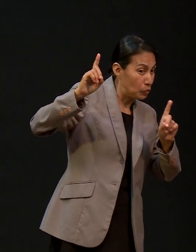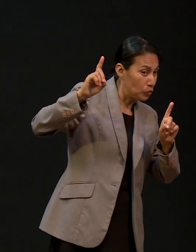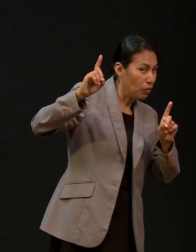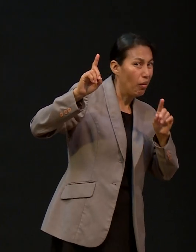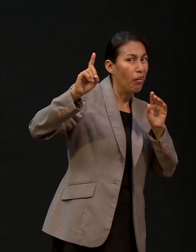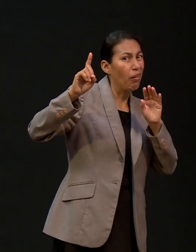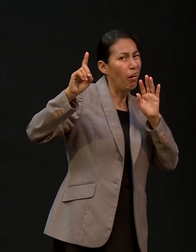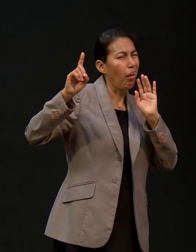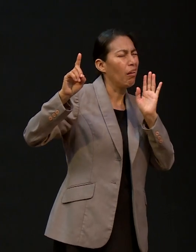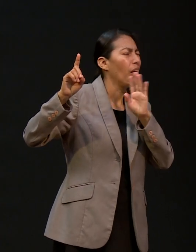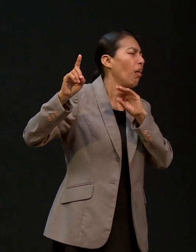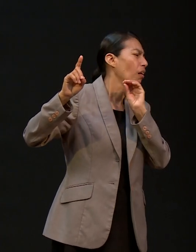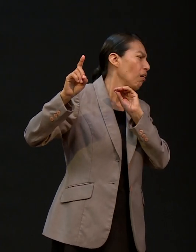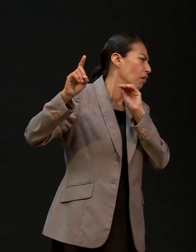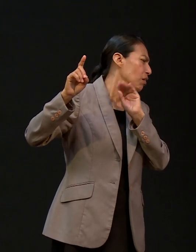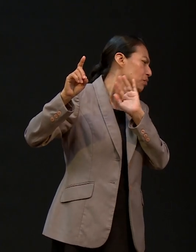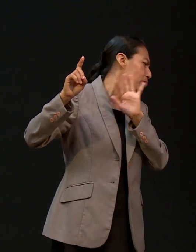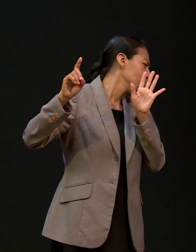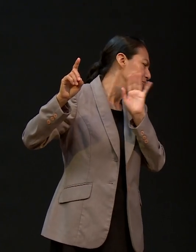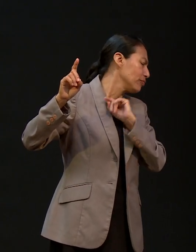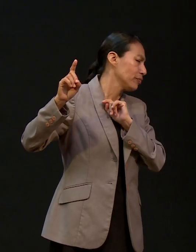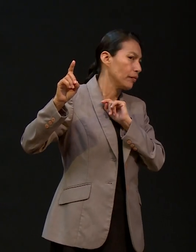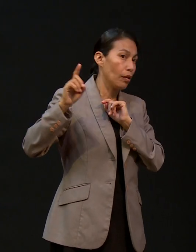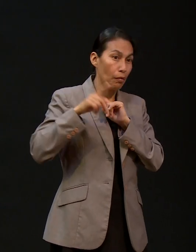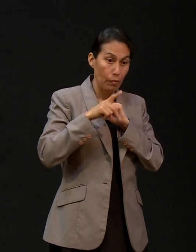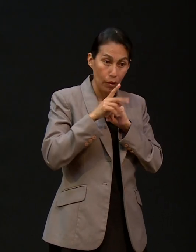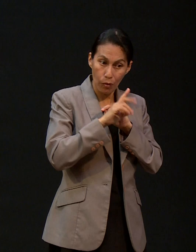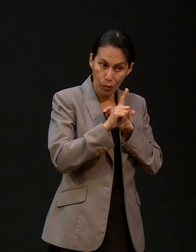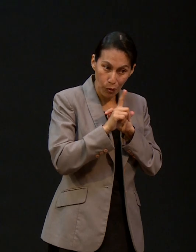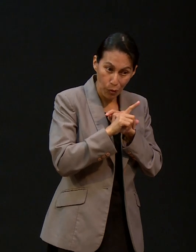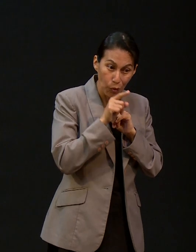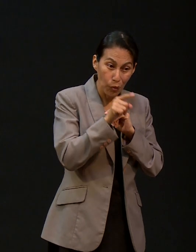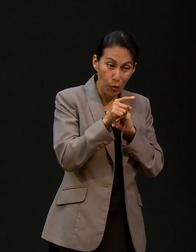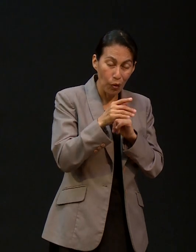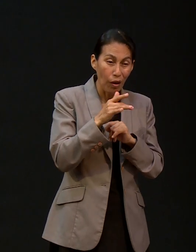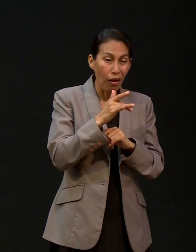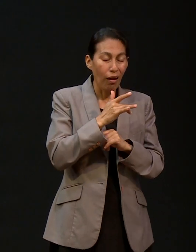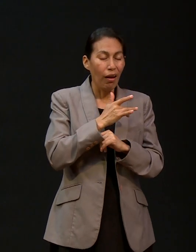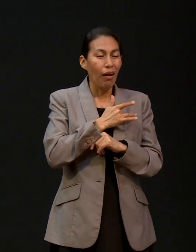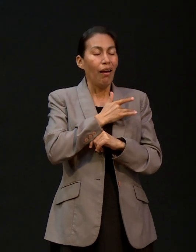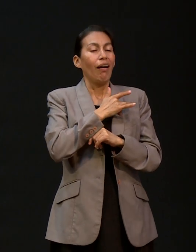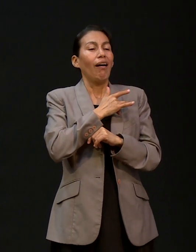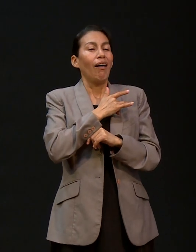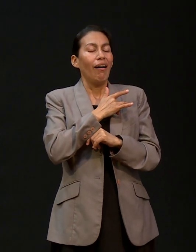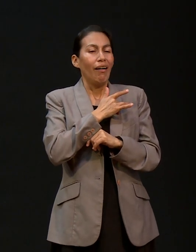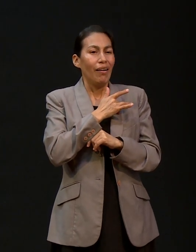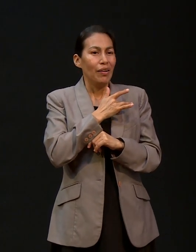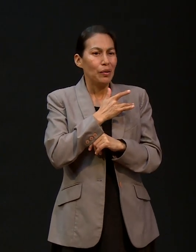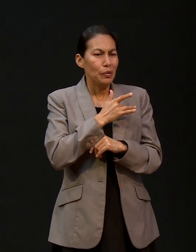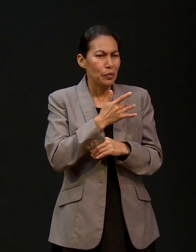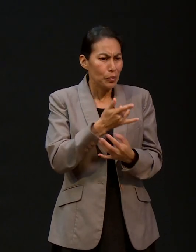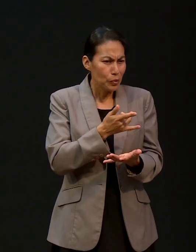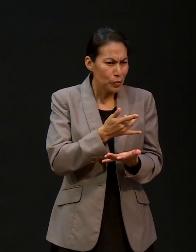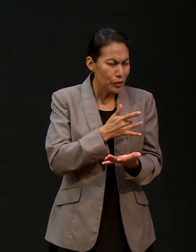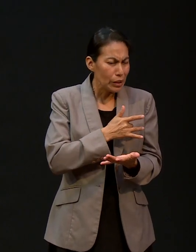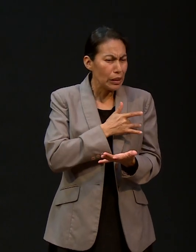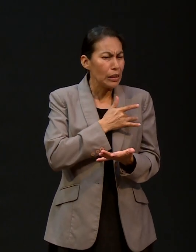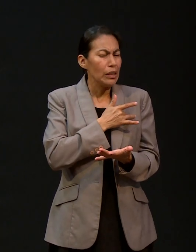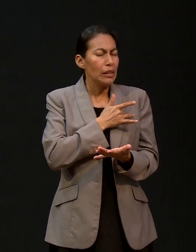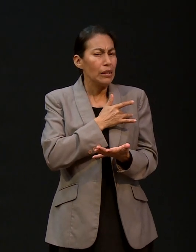y a veces hasta lo ignoramos en muchas cosas, pero cuando tú fuiste tocado por esa predicación, tomaste una